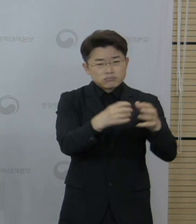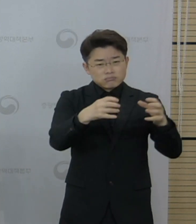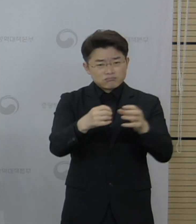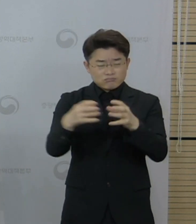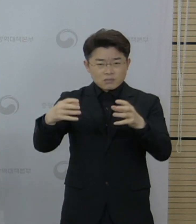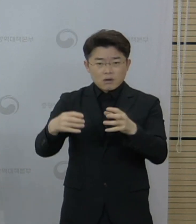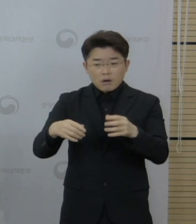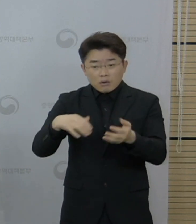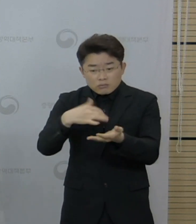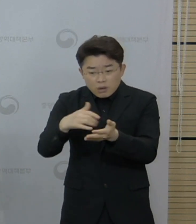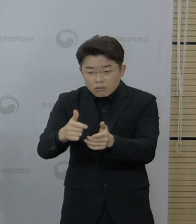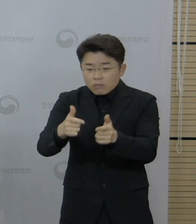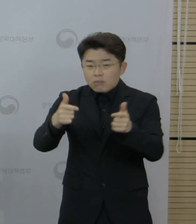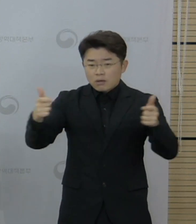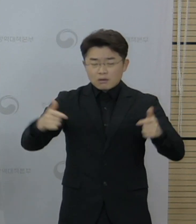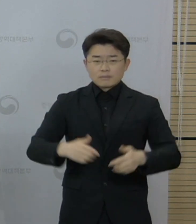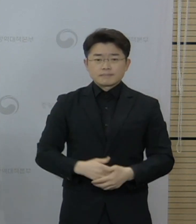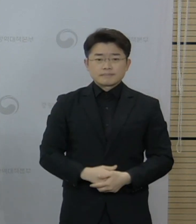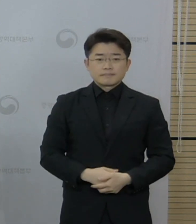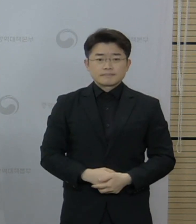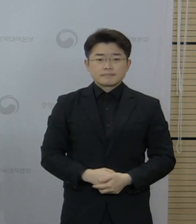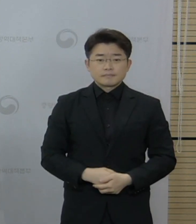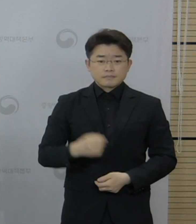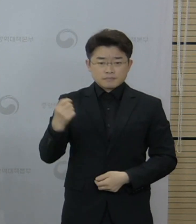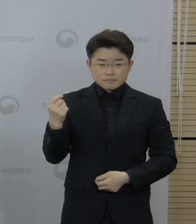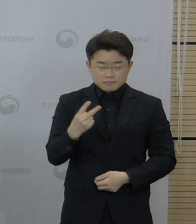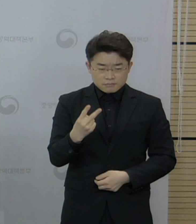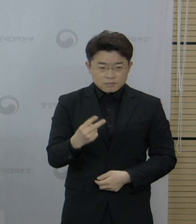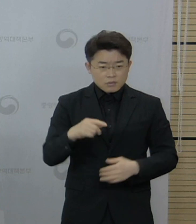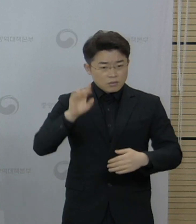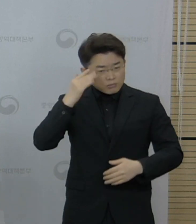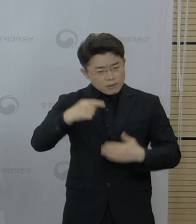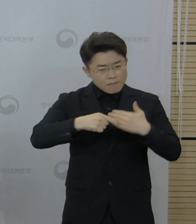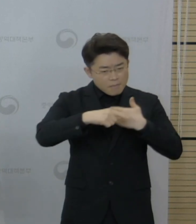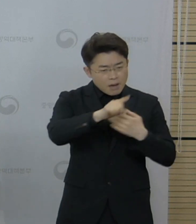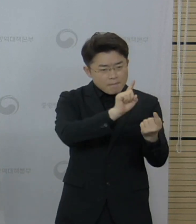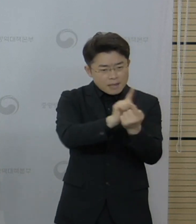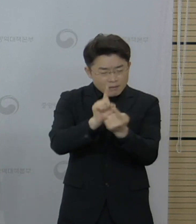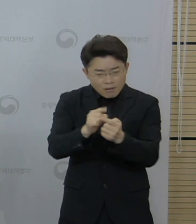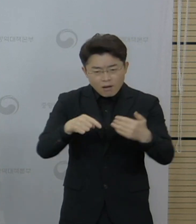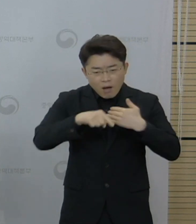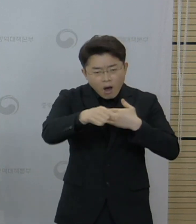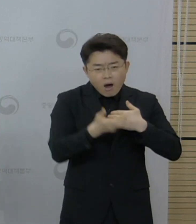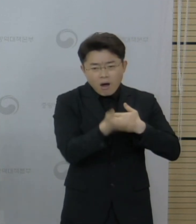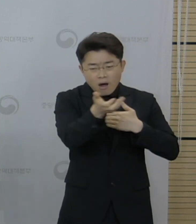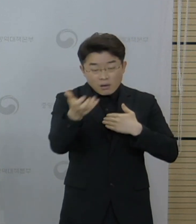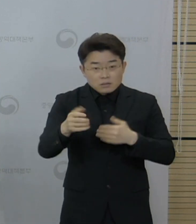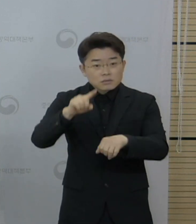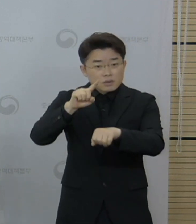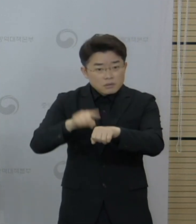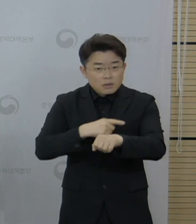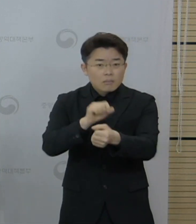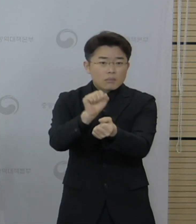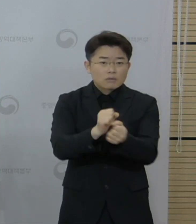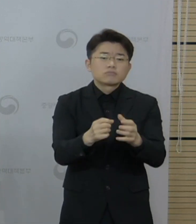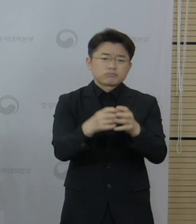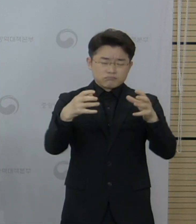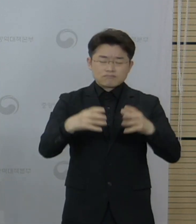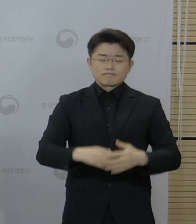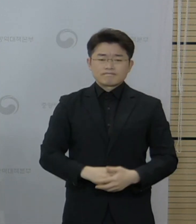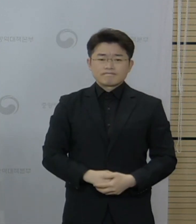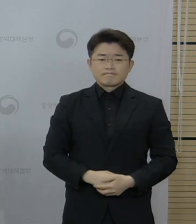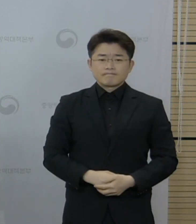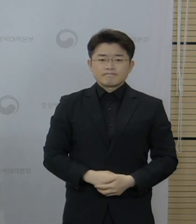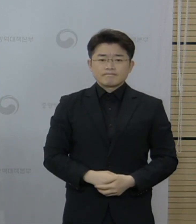증가하였습니다. 또한 접촉과 모임, 이동 증가에 따른 집단 발생 위험도 증가하고 있습니다.